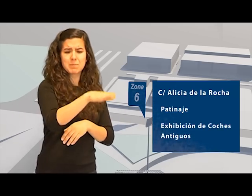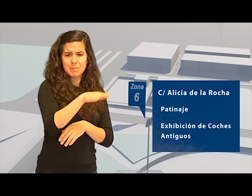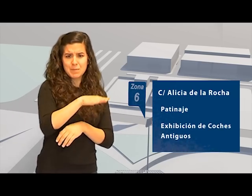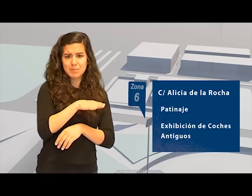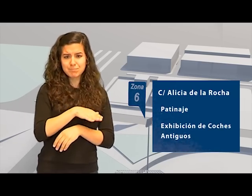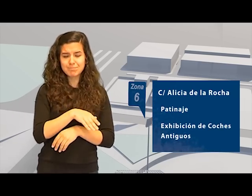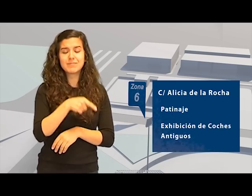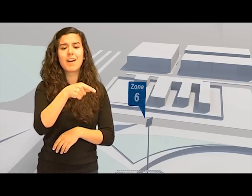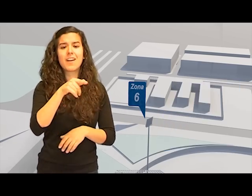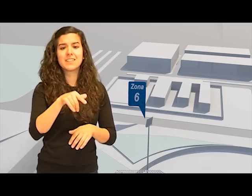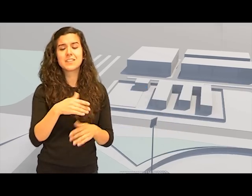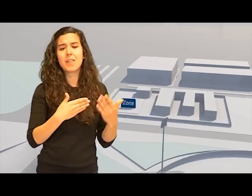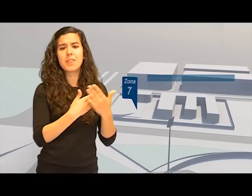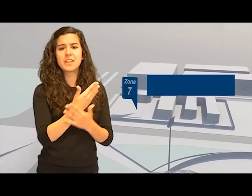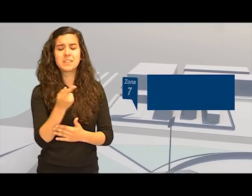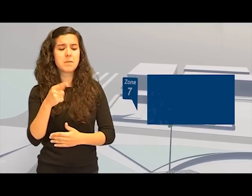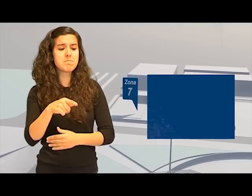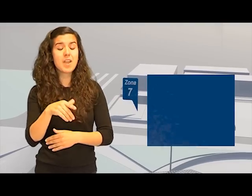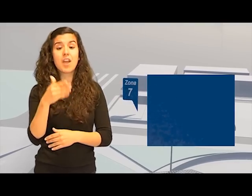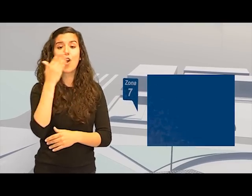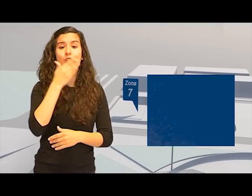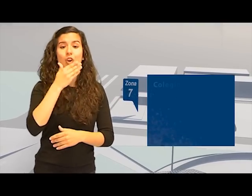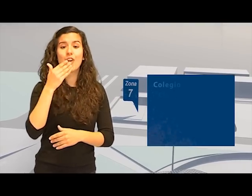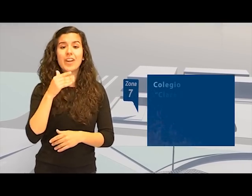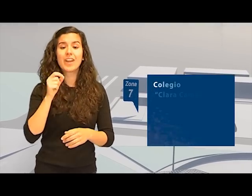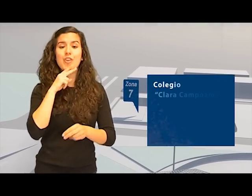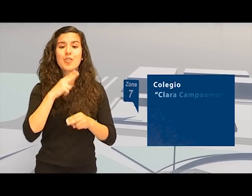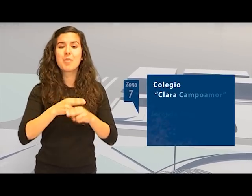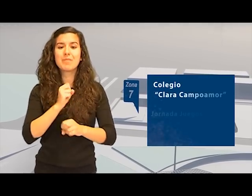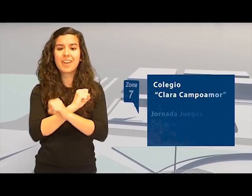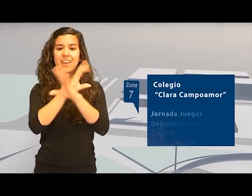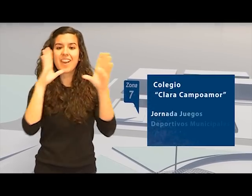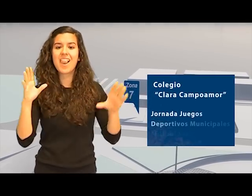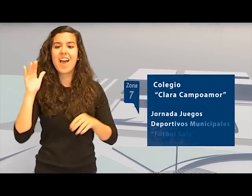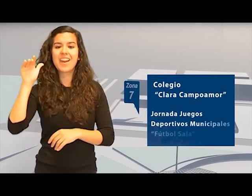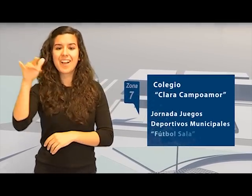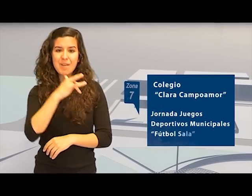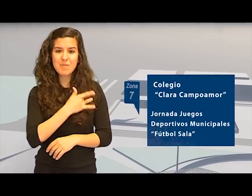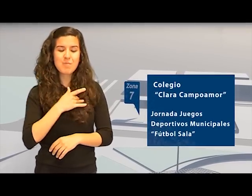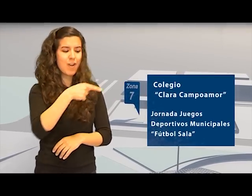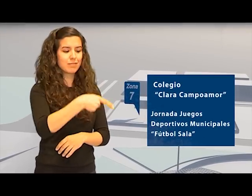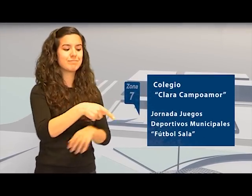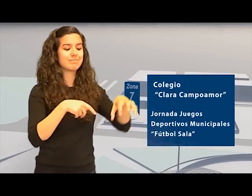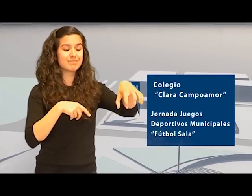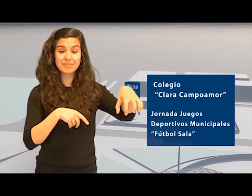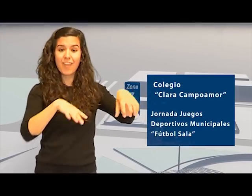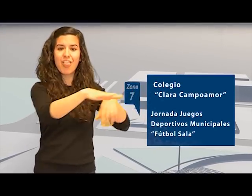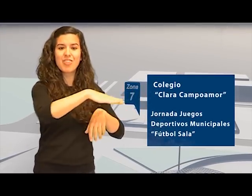antiguos. Durante este día tendremos la ayuda del Colegio Clara Campoamor, donde se encuentra la zona 7,